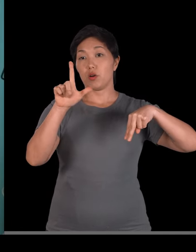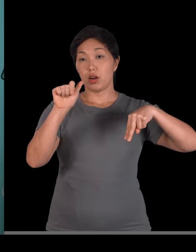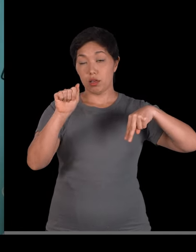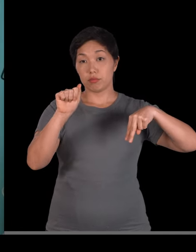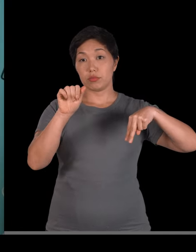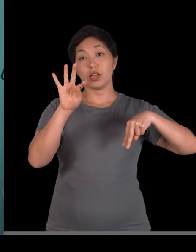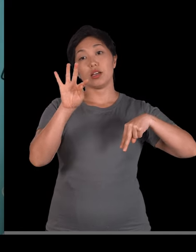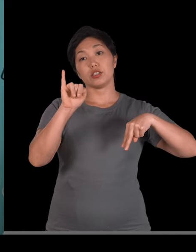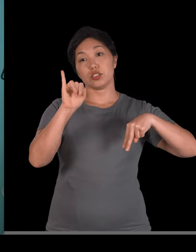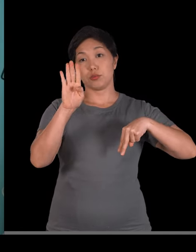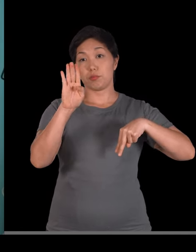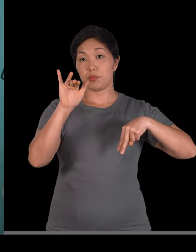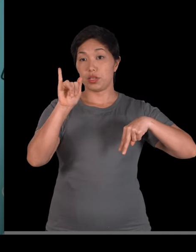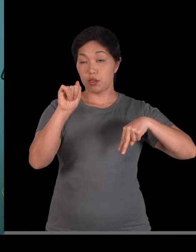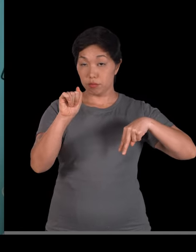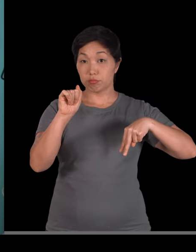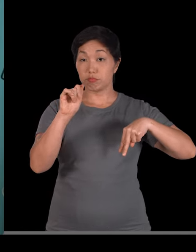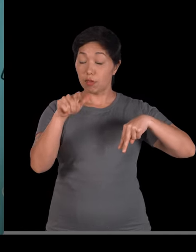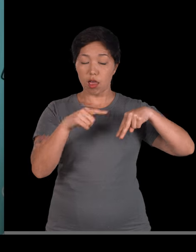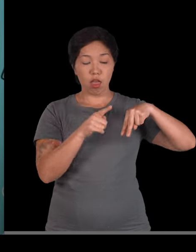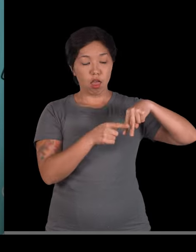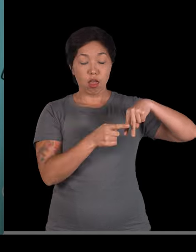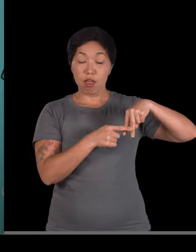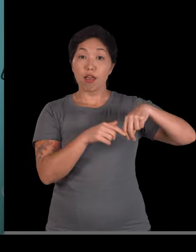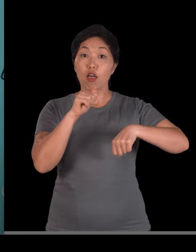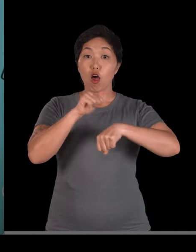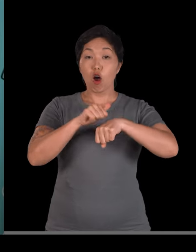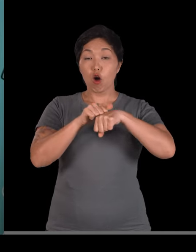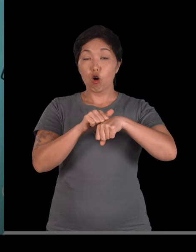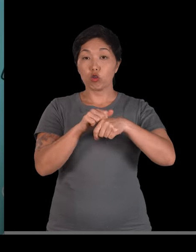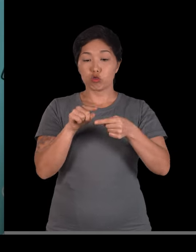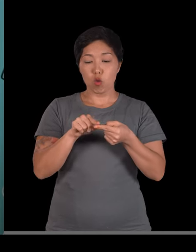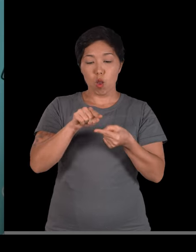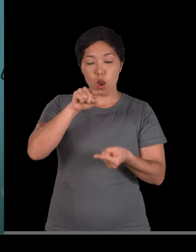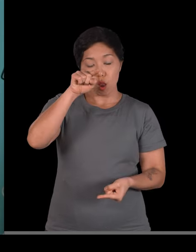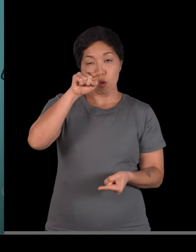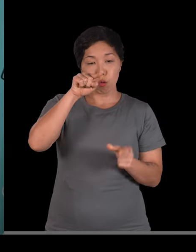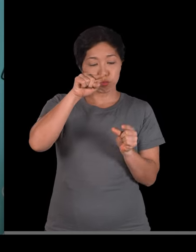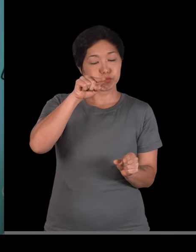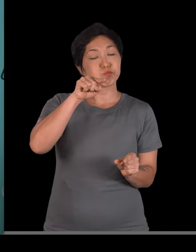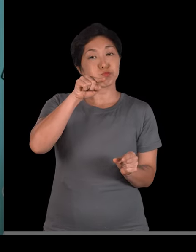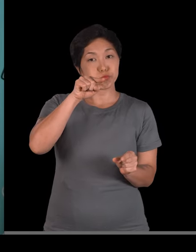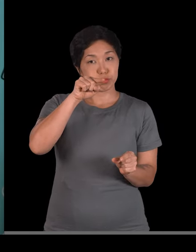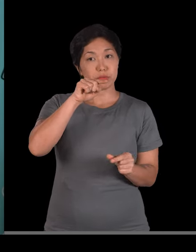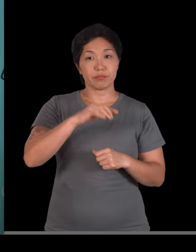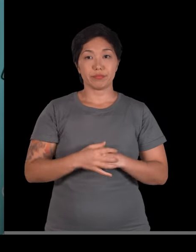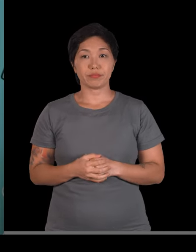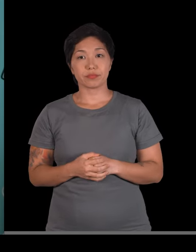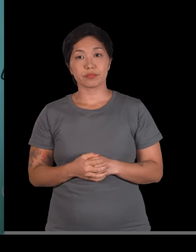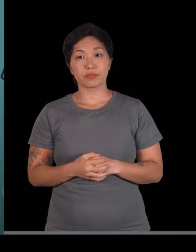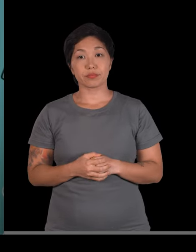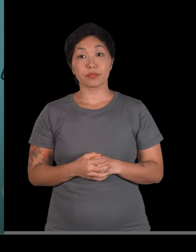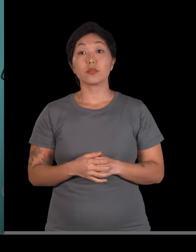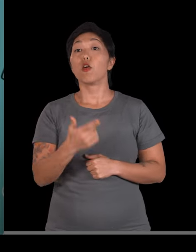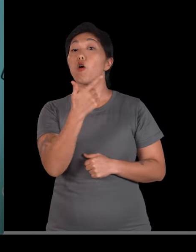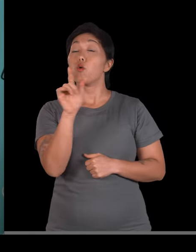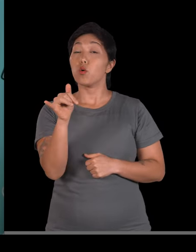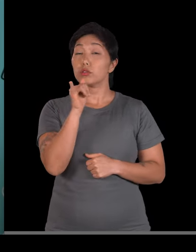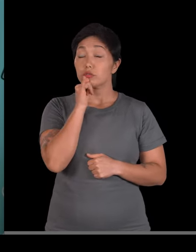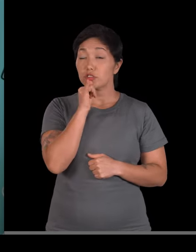são exemplos de ossos longos, cujo comprimento é maior do que a largura. É um tipo, o osso longo. Outro tipo que eu falei pra vocês é